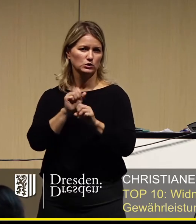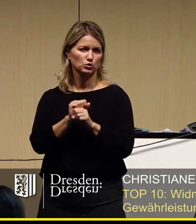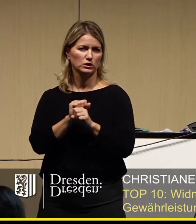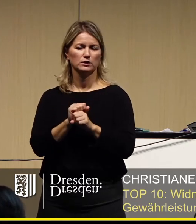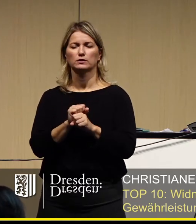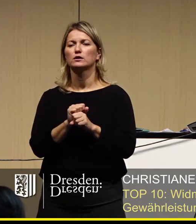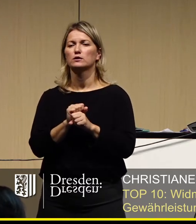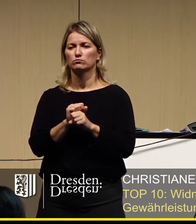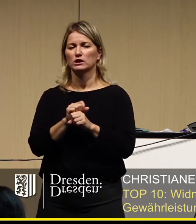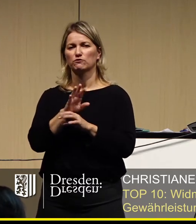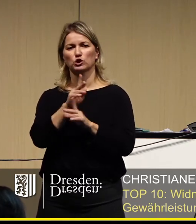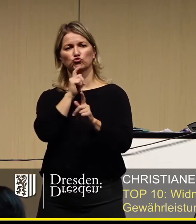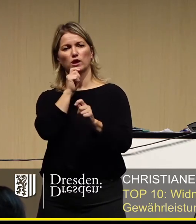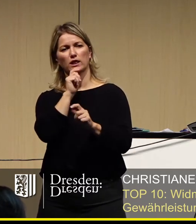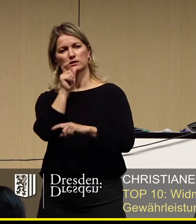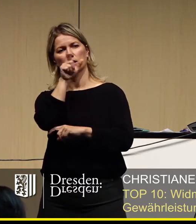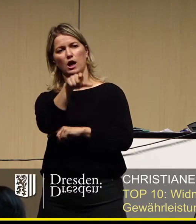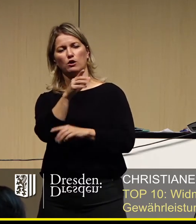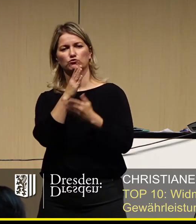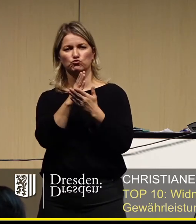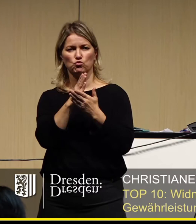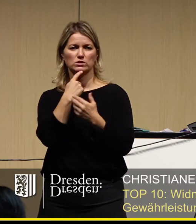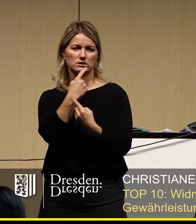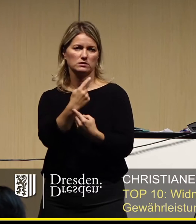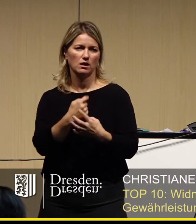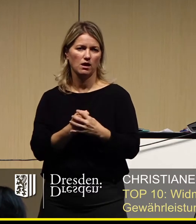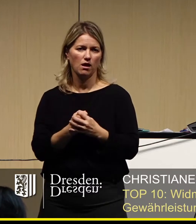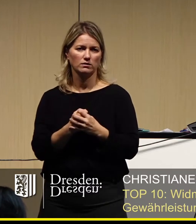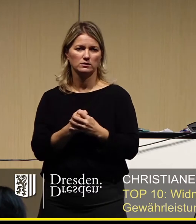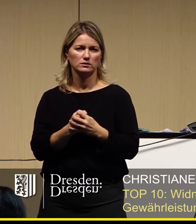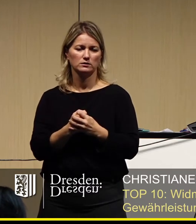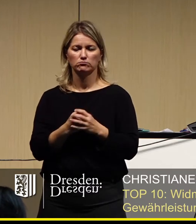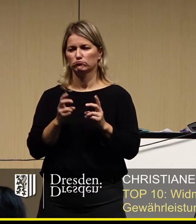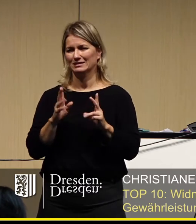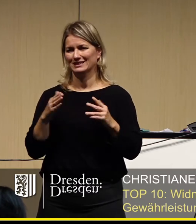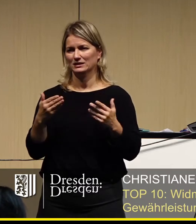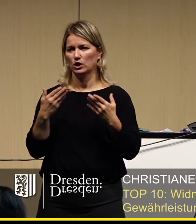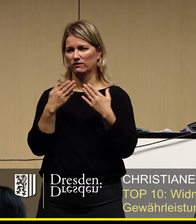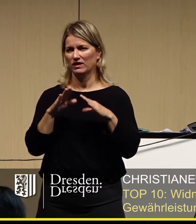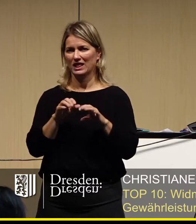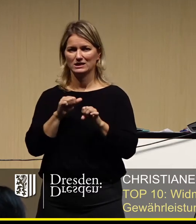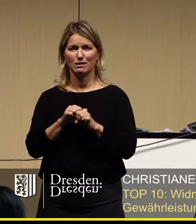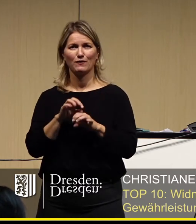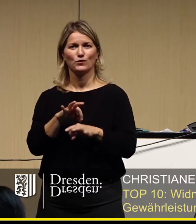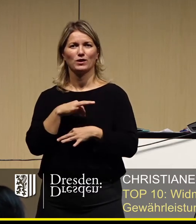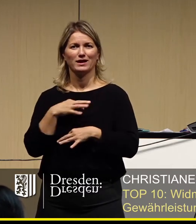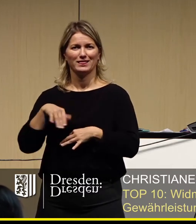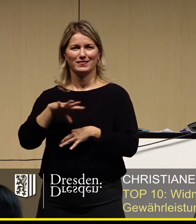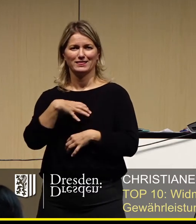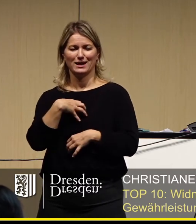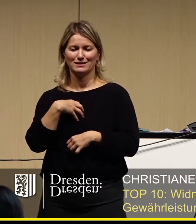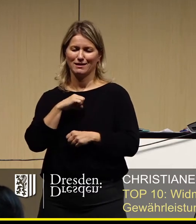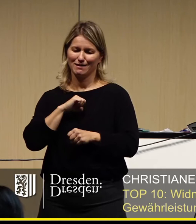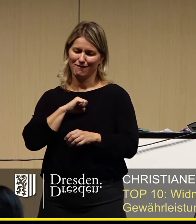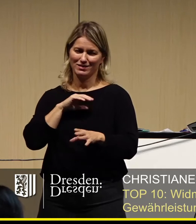zu den Journalisten gesagt. Es ist tatsächlich so, die Weihnachtsmärkte sind für Dresden, gehören